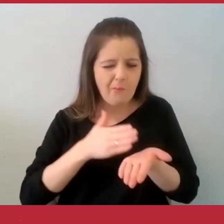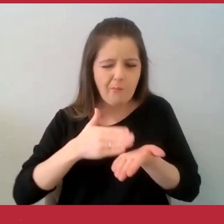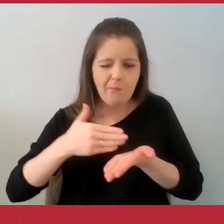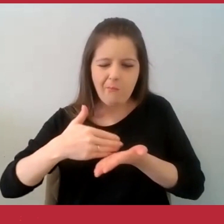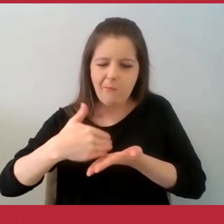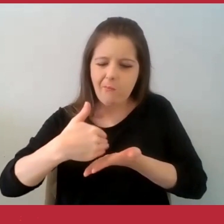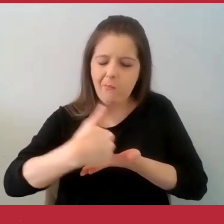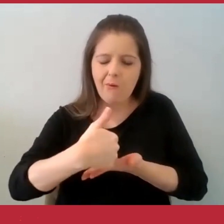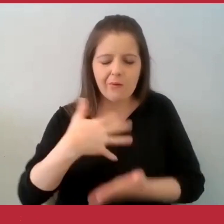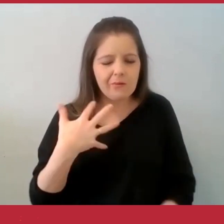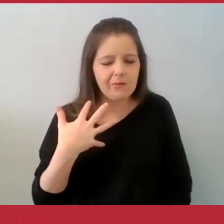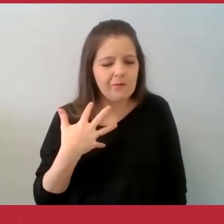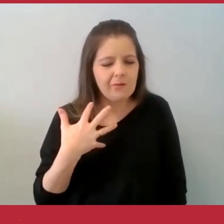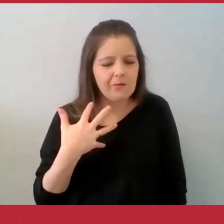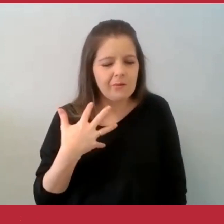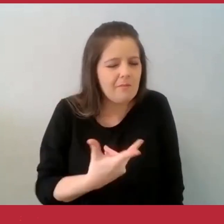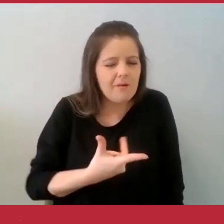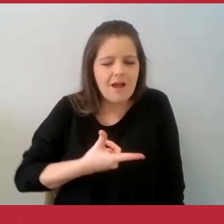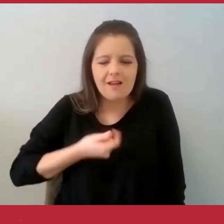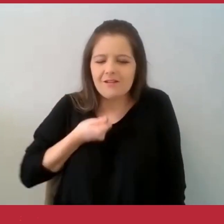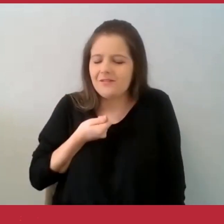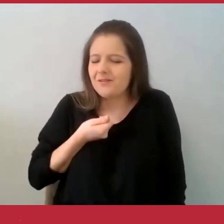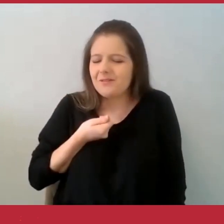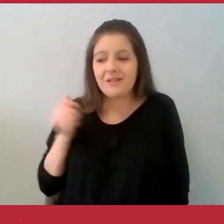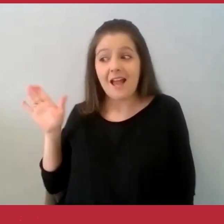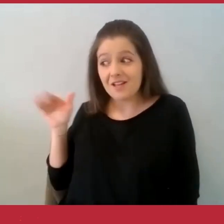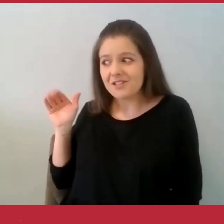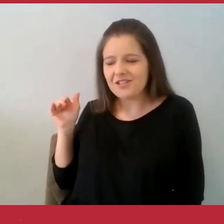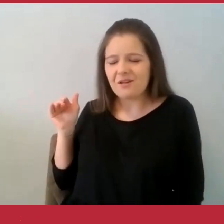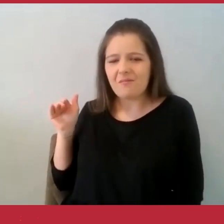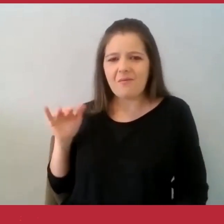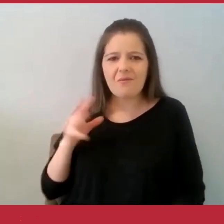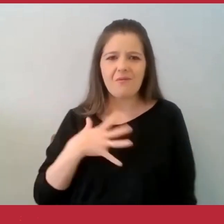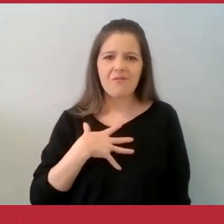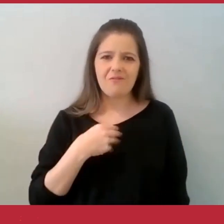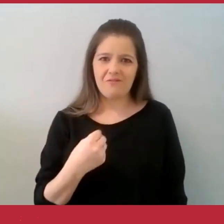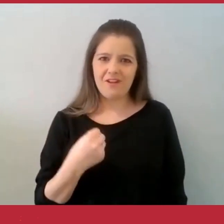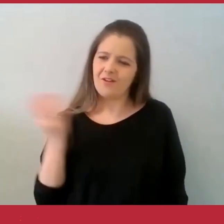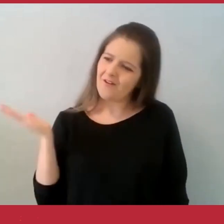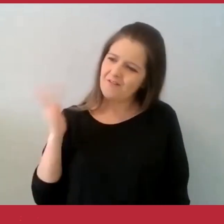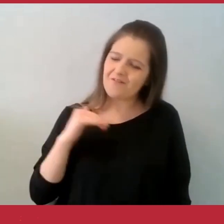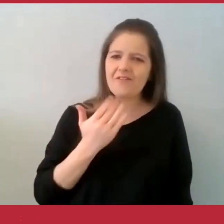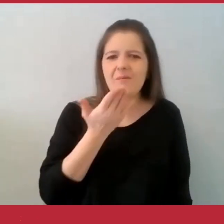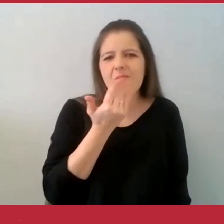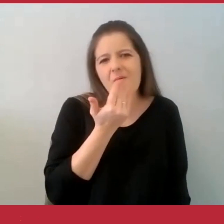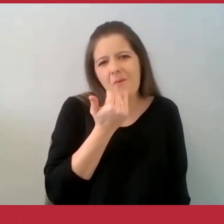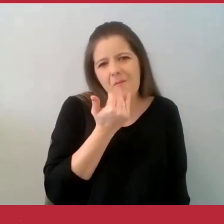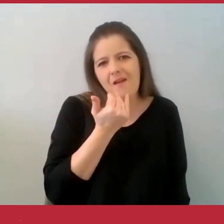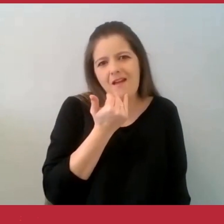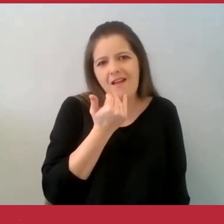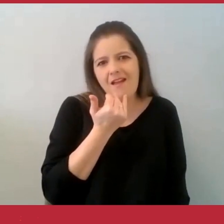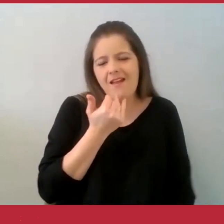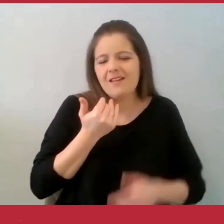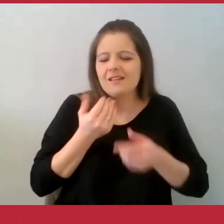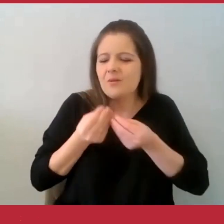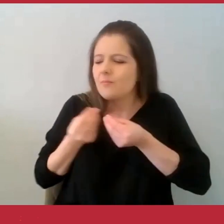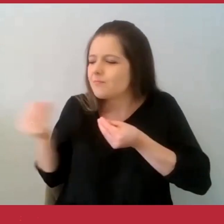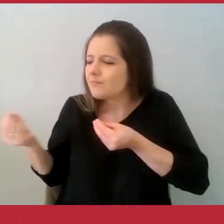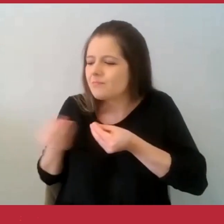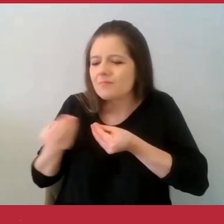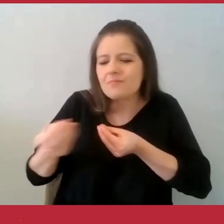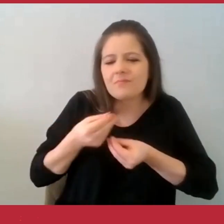tratou de chamar seus filhos. Dividir o panetone na hora estava muito